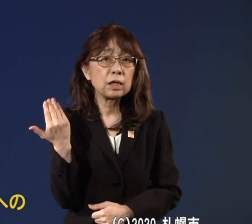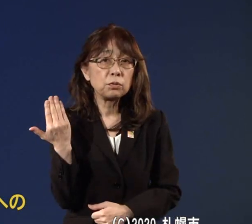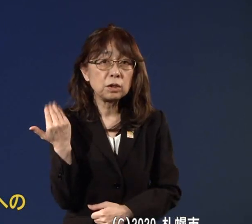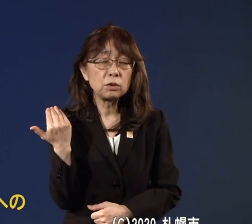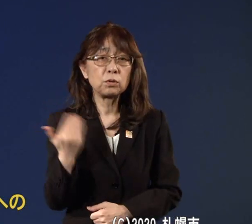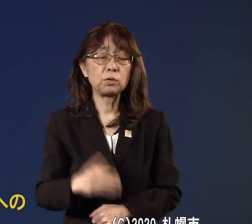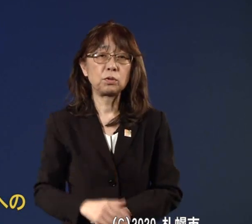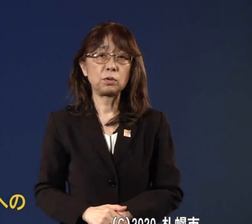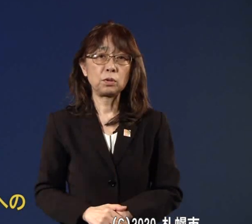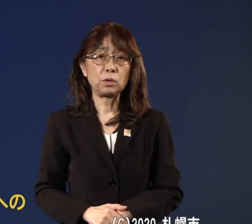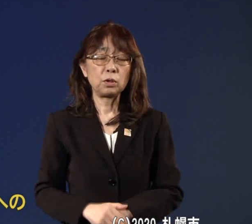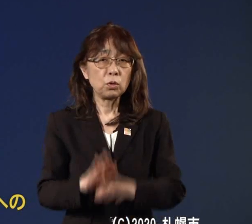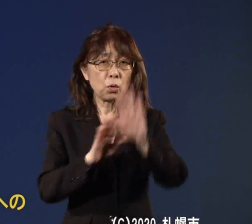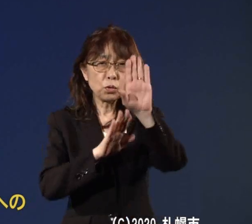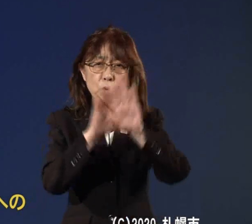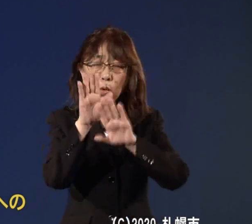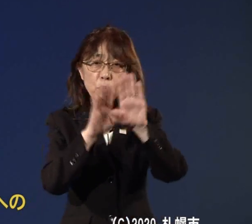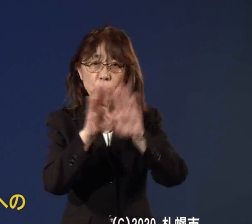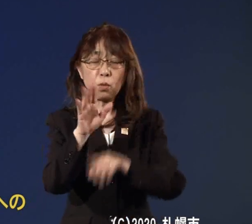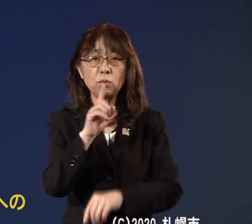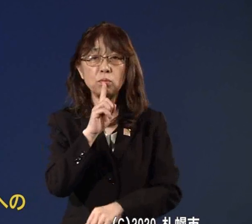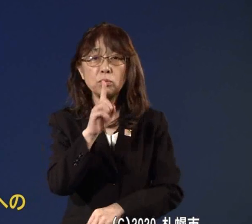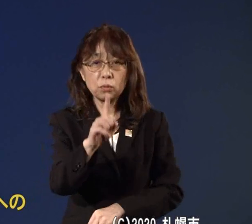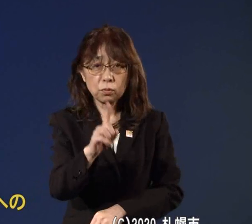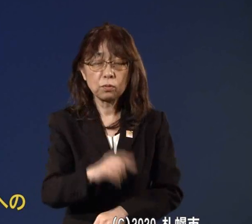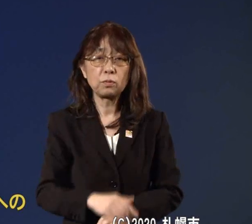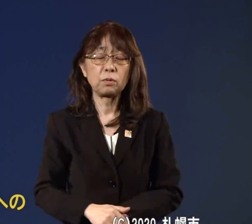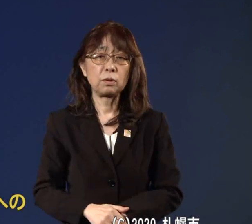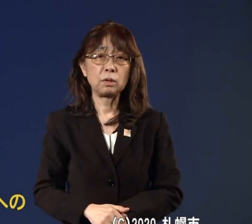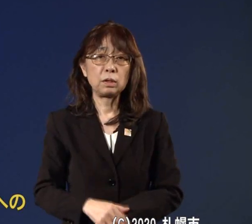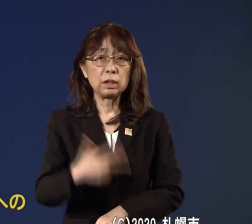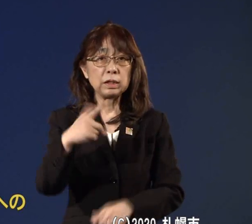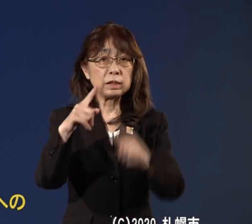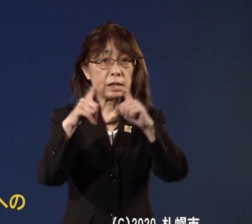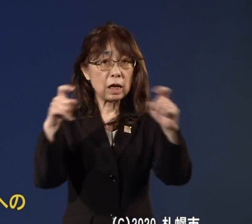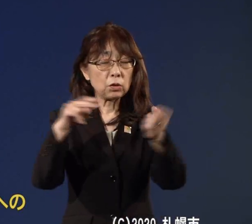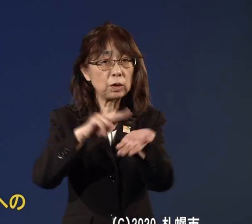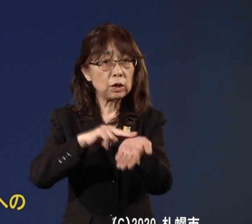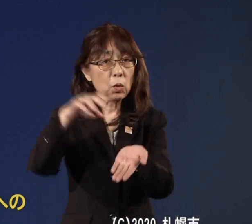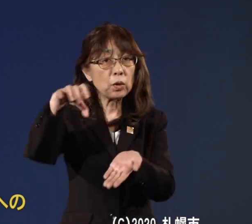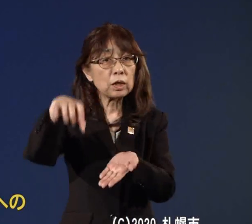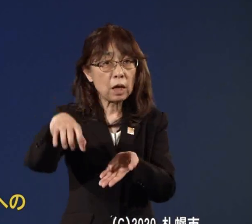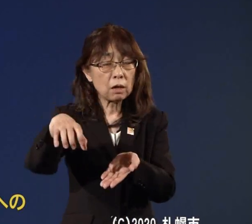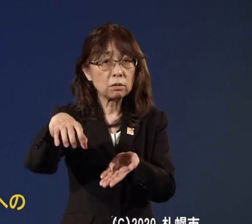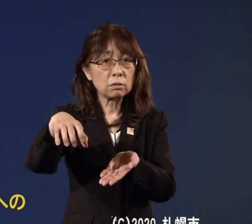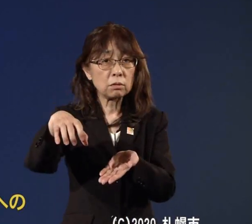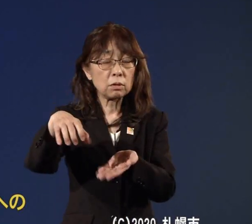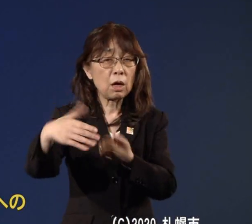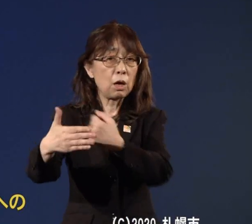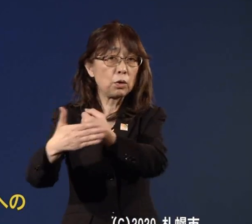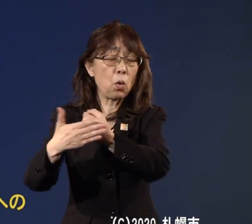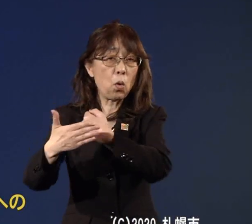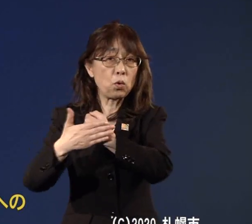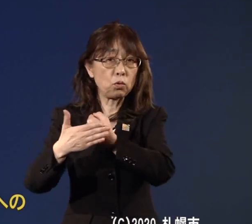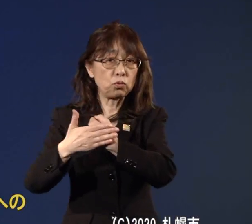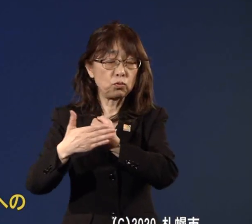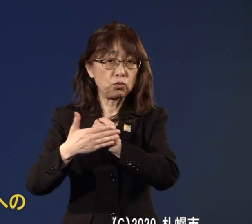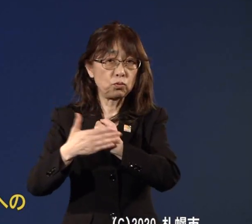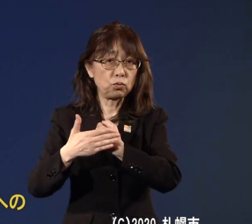状況でありますが市内の医療機関のご協力をいただいて現